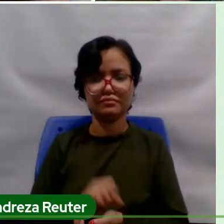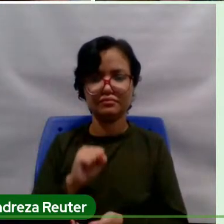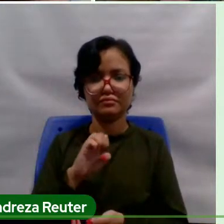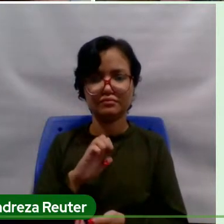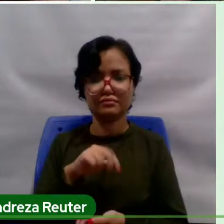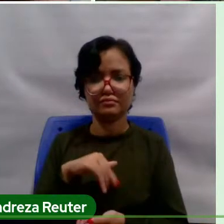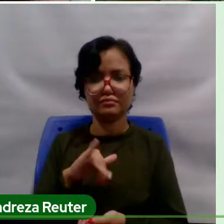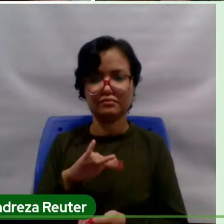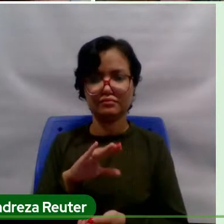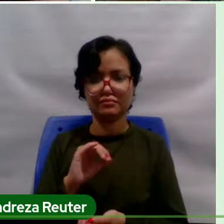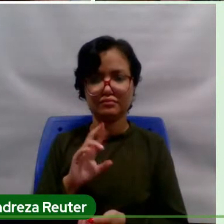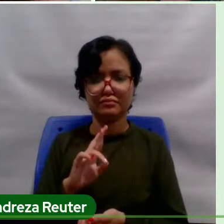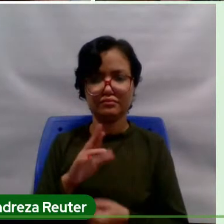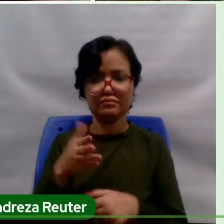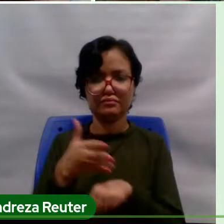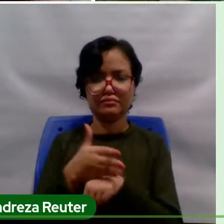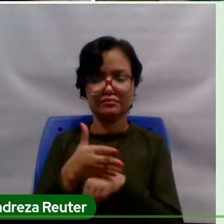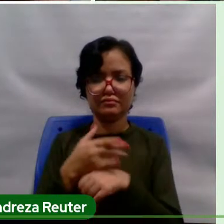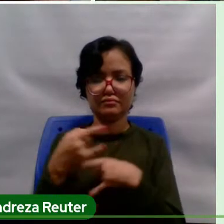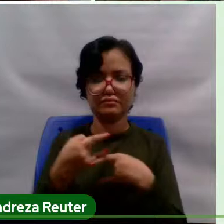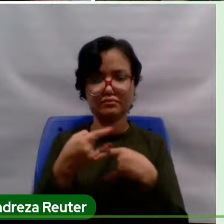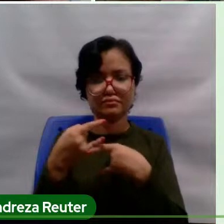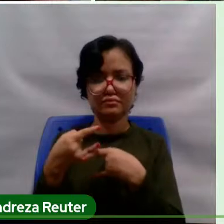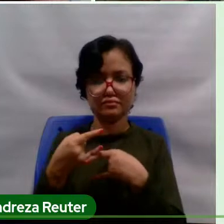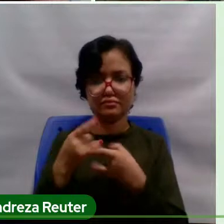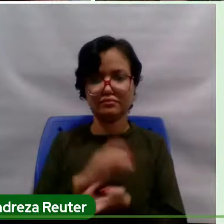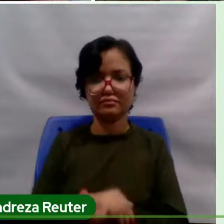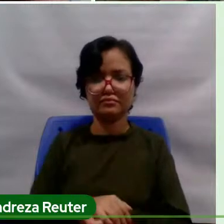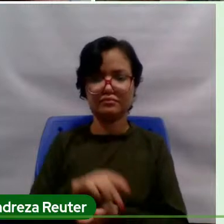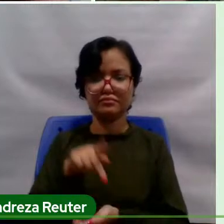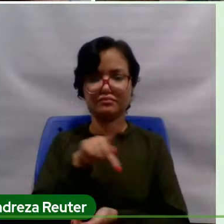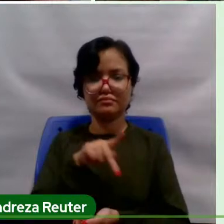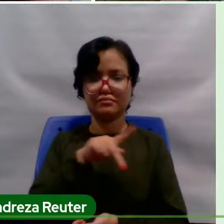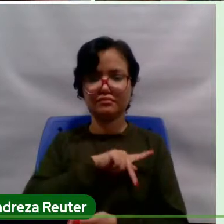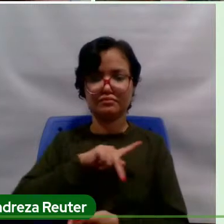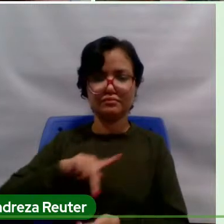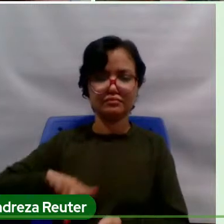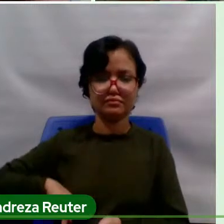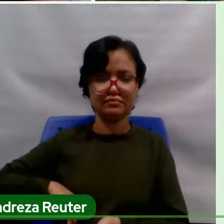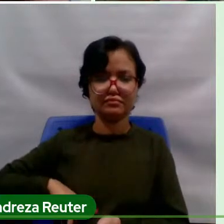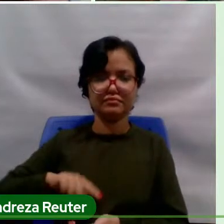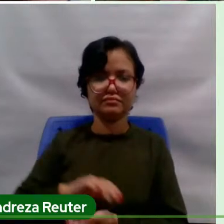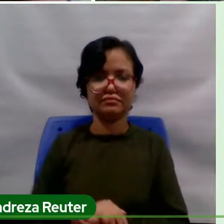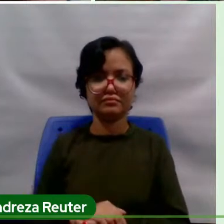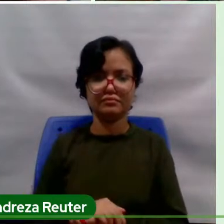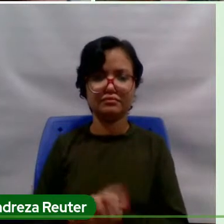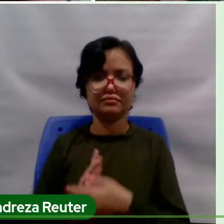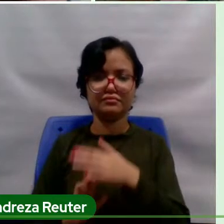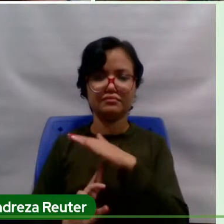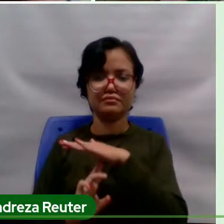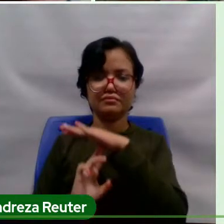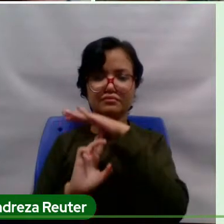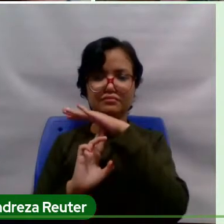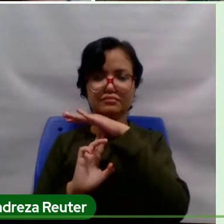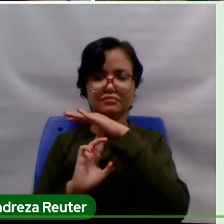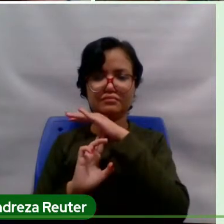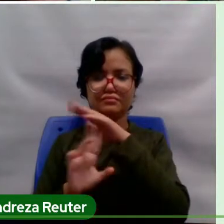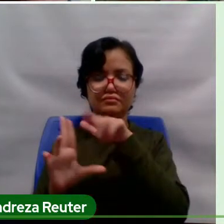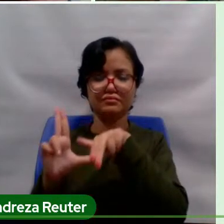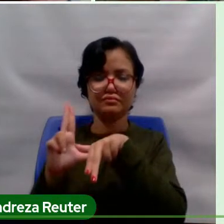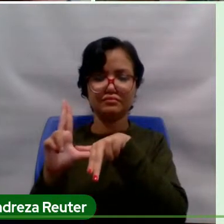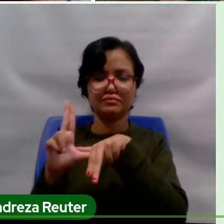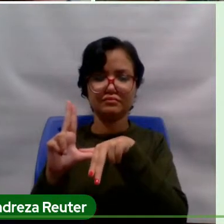Participam desta sessão remota o professor-presidente da sessão magnífico, reitor em exercício da Unifespa, professor